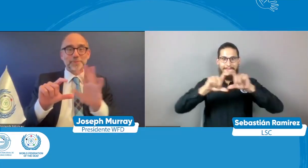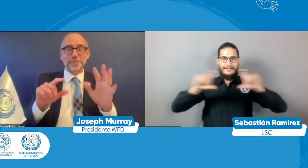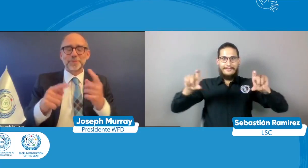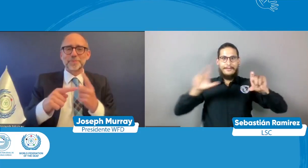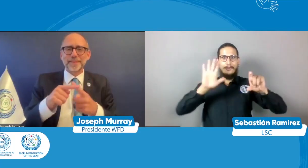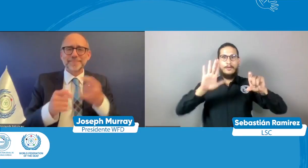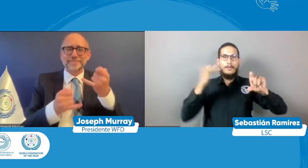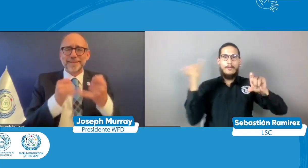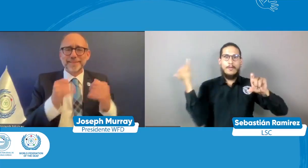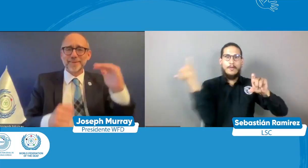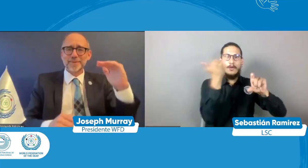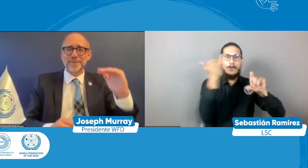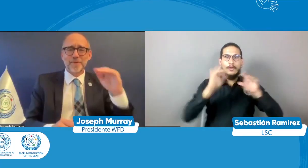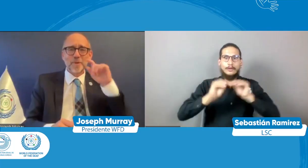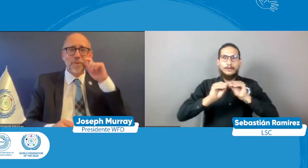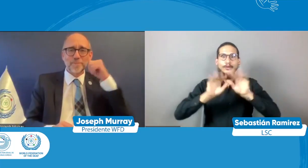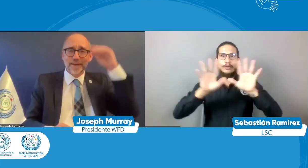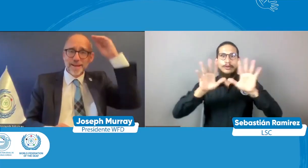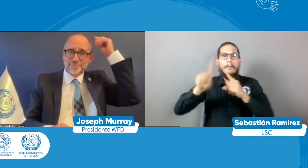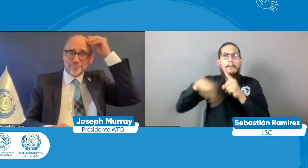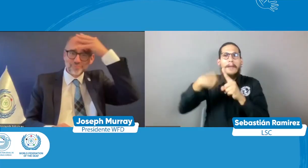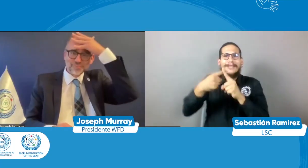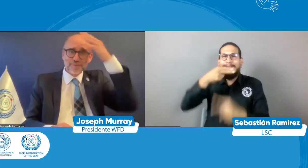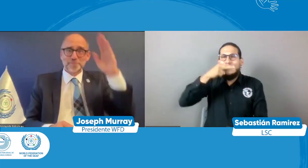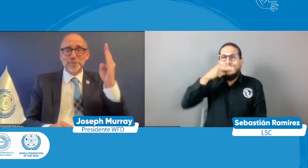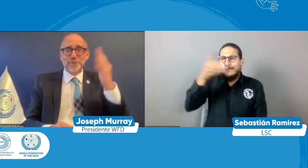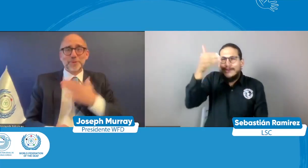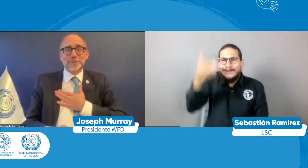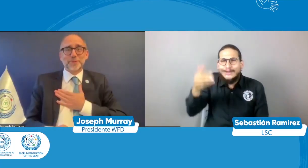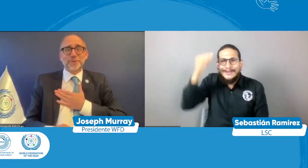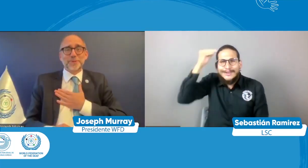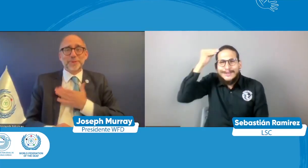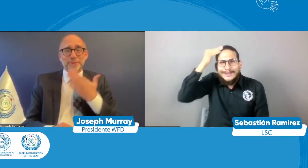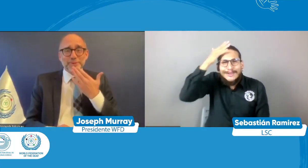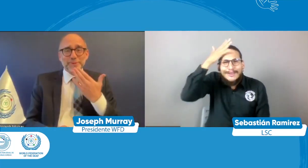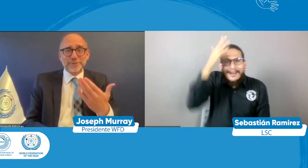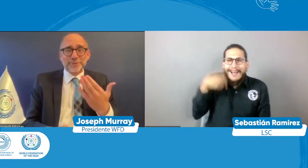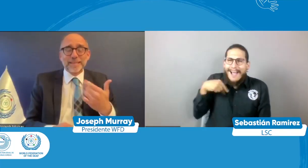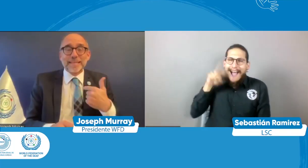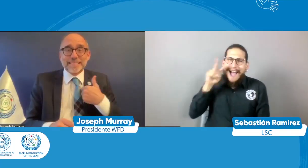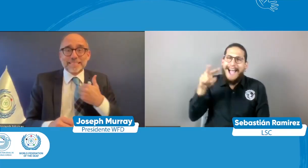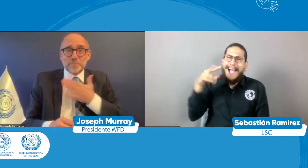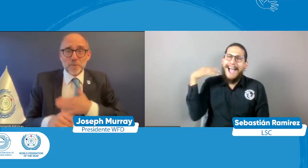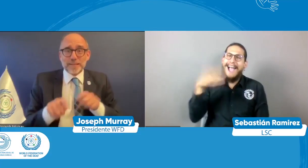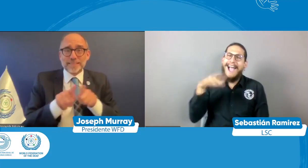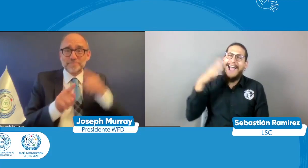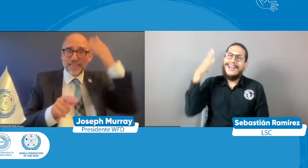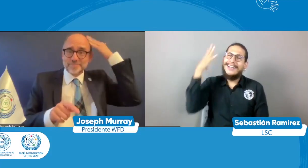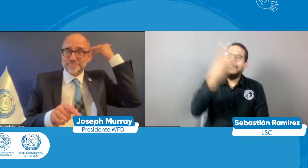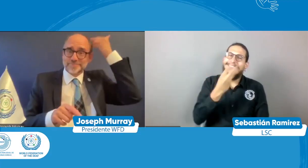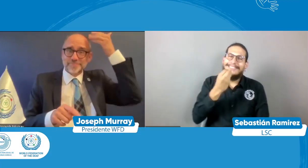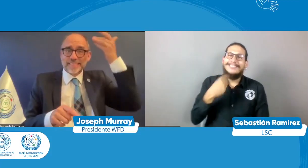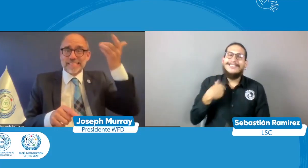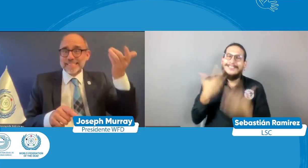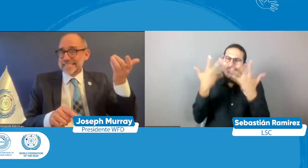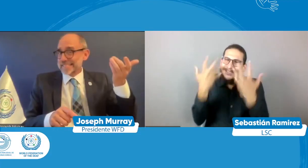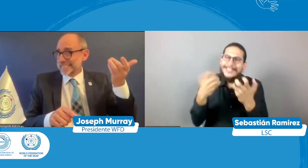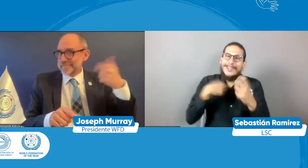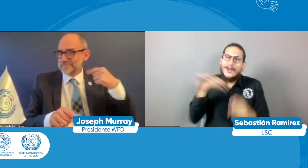muchísimo la atención ver cómo iluminaron esos edificios de ese azul que nosotros hemos